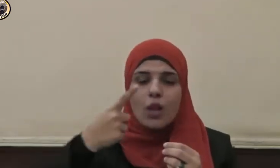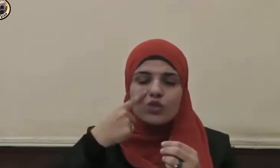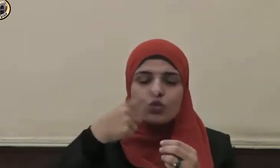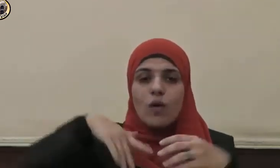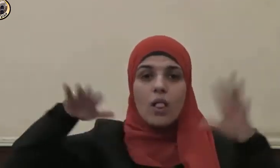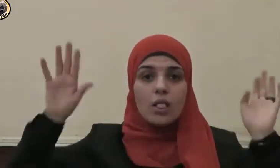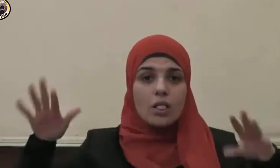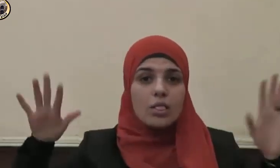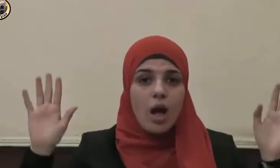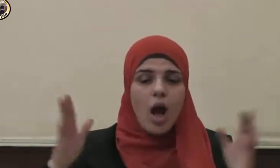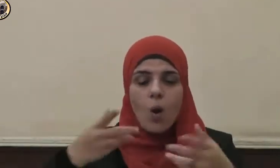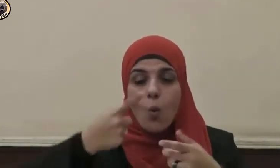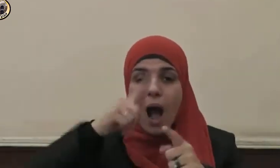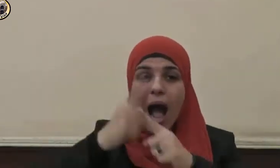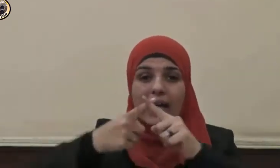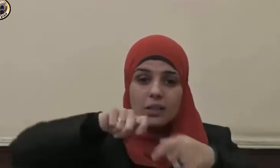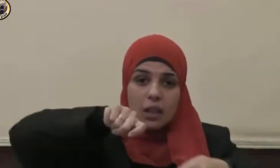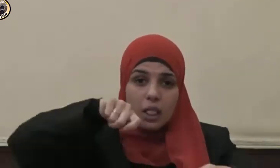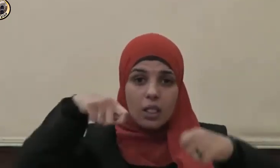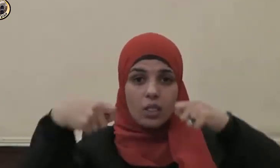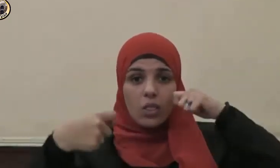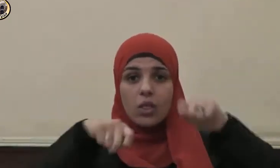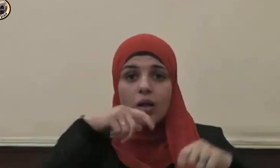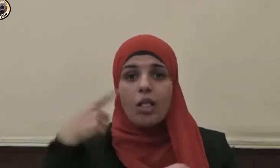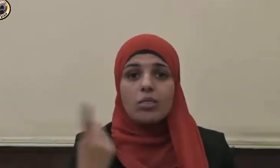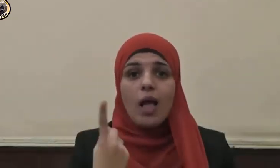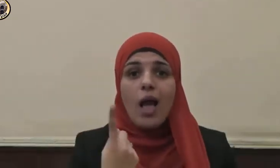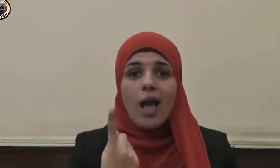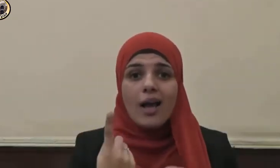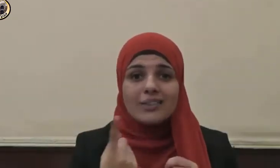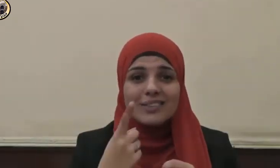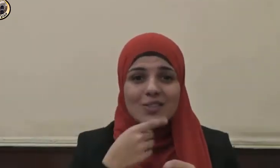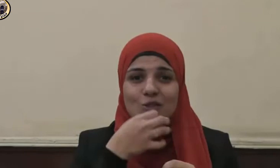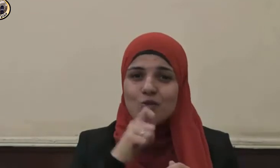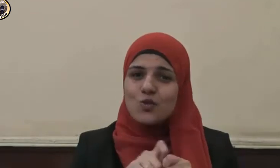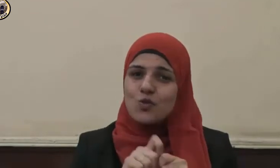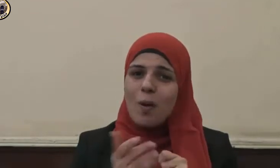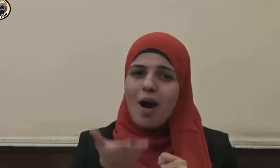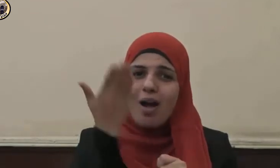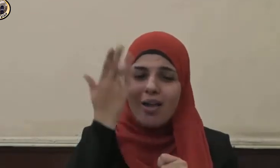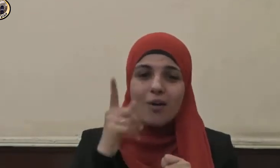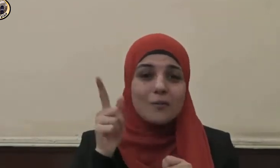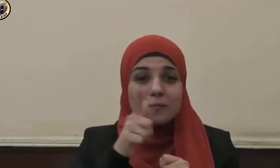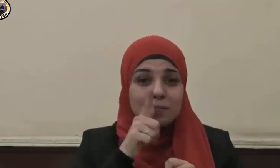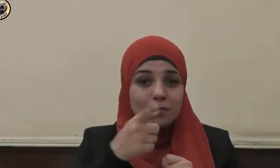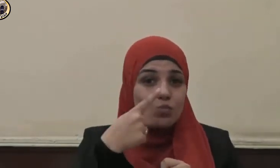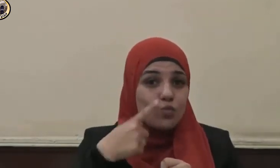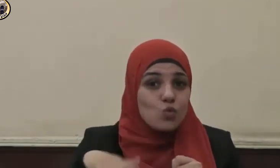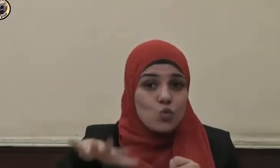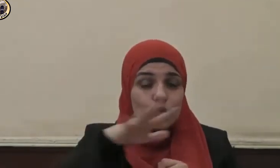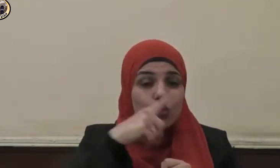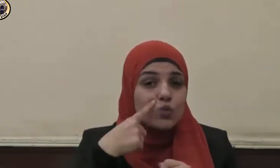والطير وآلنا له الحديد أن اعمل سابغات وقدر في السرد